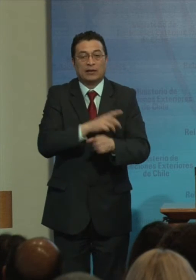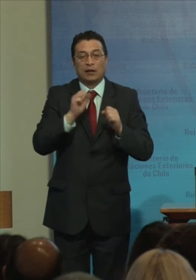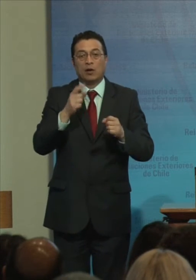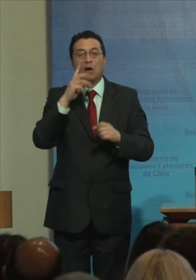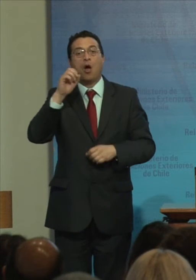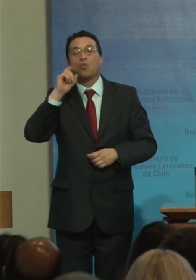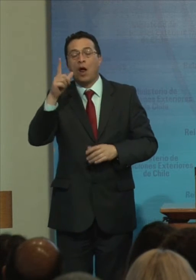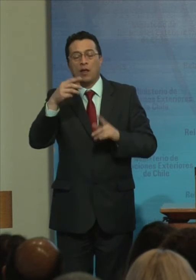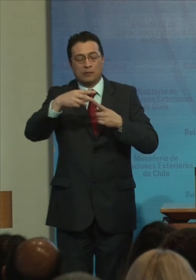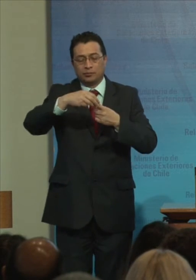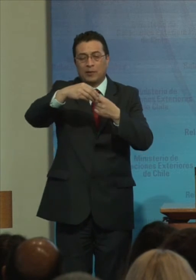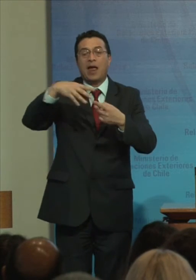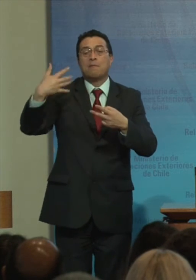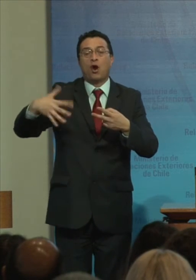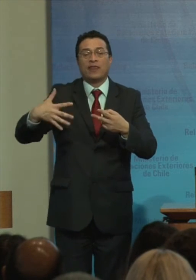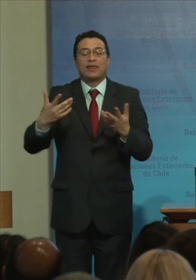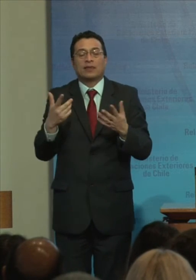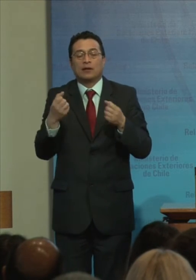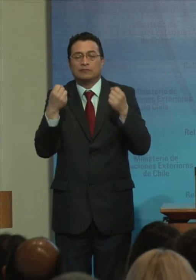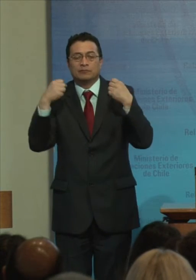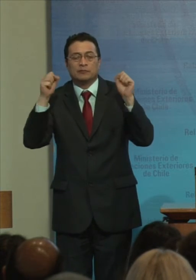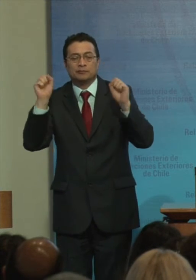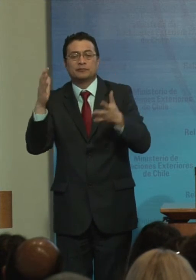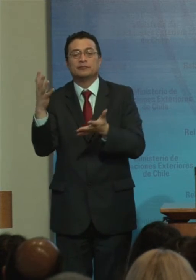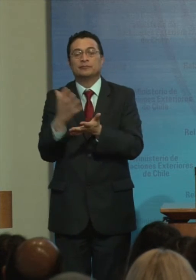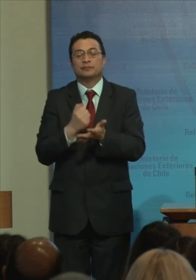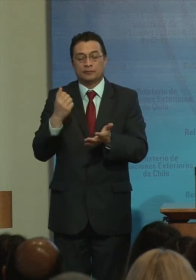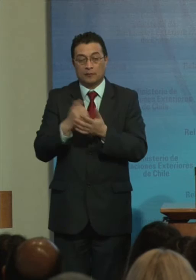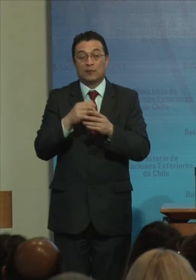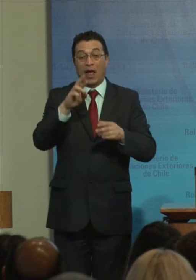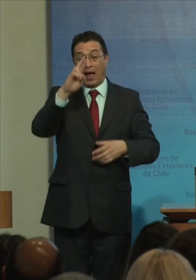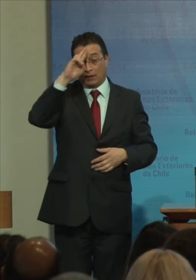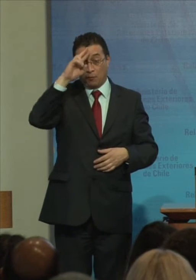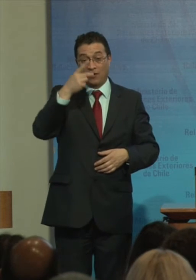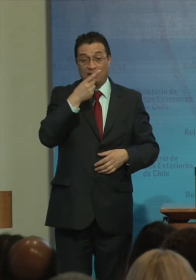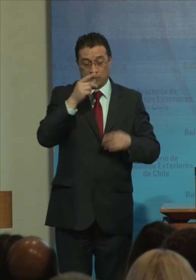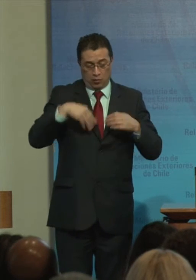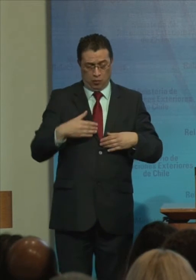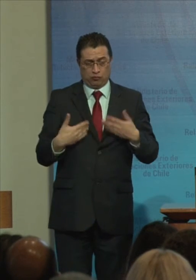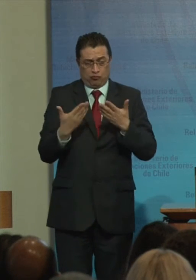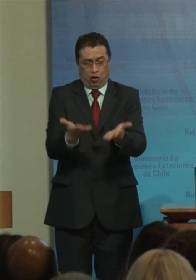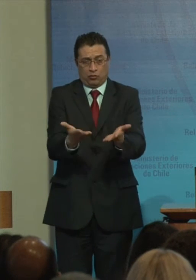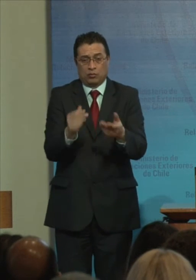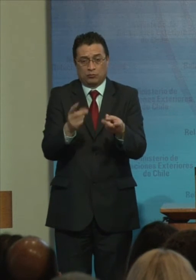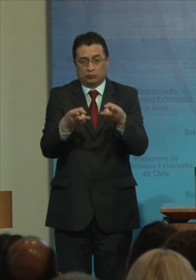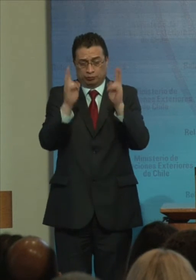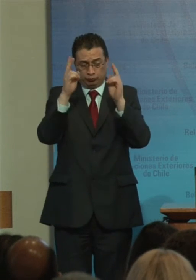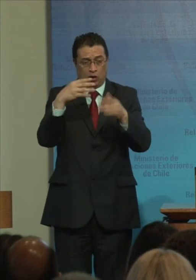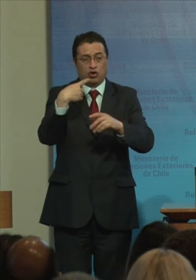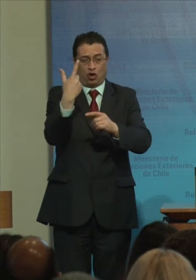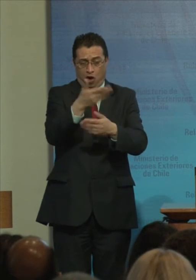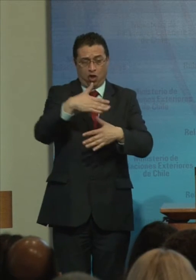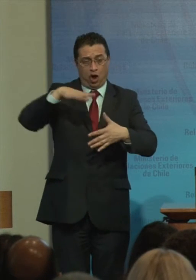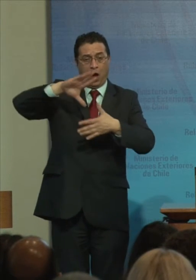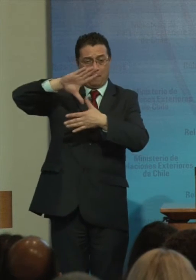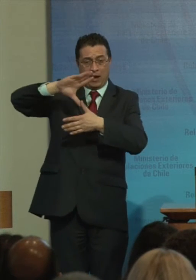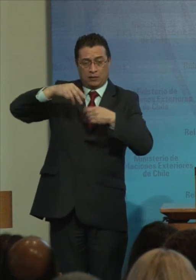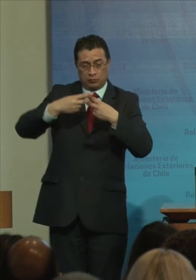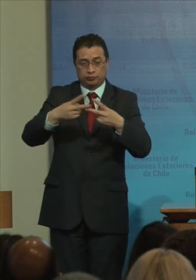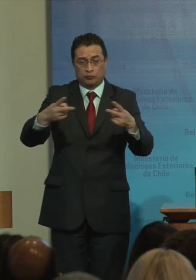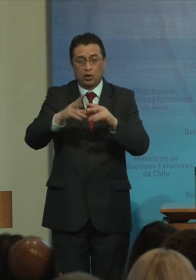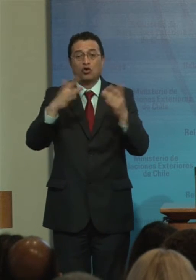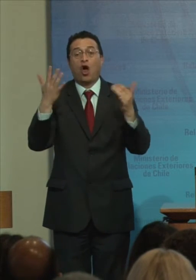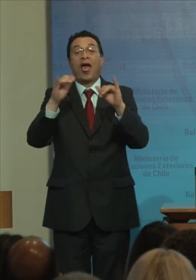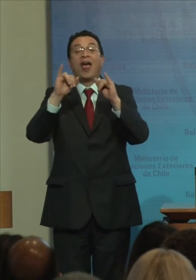sido Las claves De los éxitos La República Dominicana Pone desde ya A disposición De la región Su experiencia En el diseño